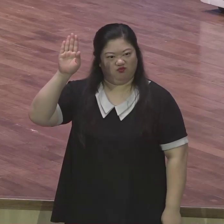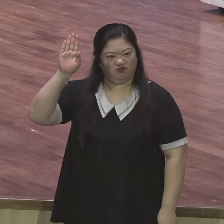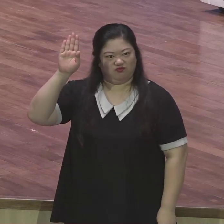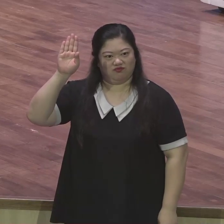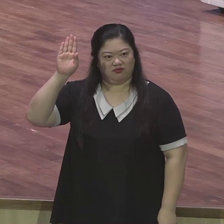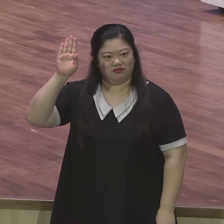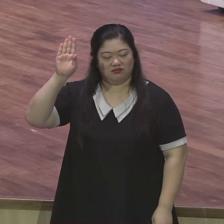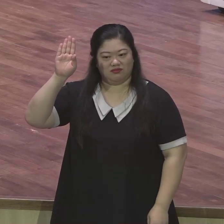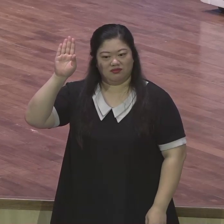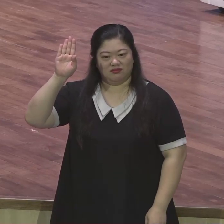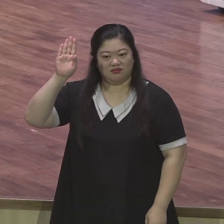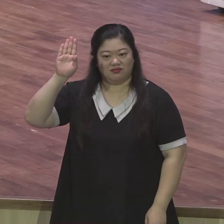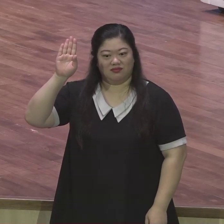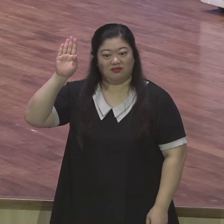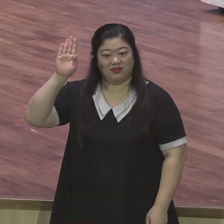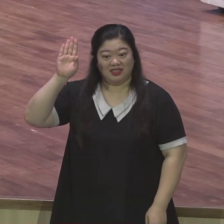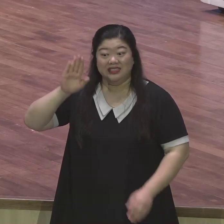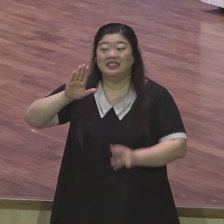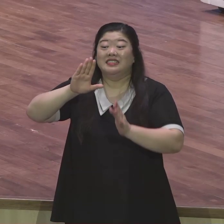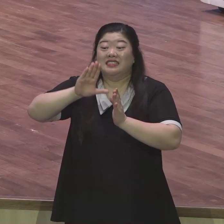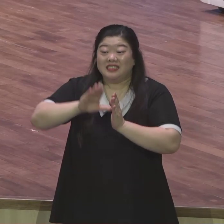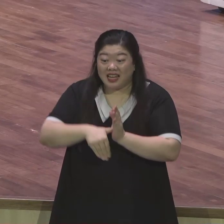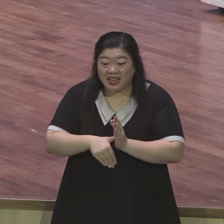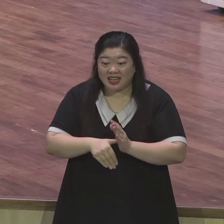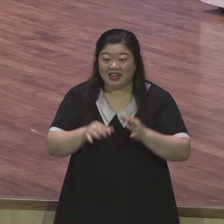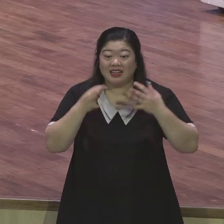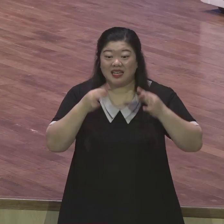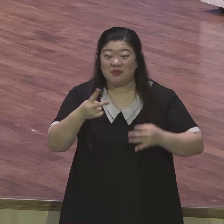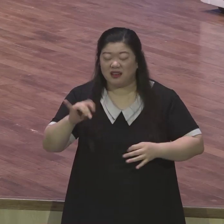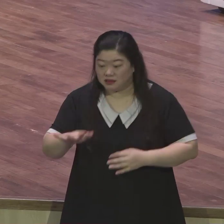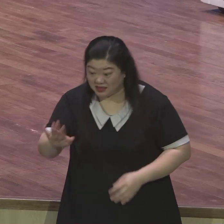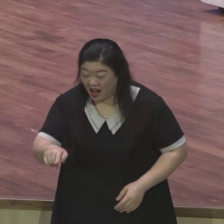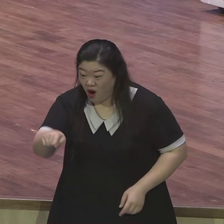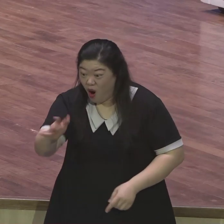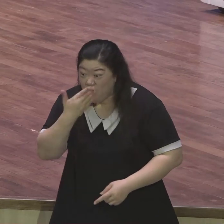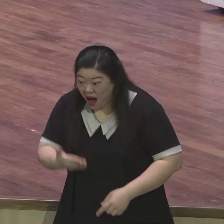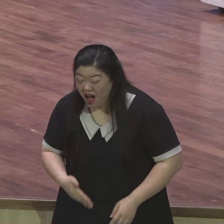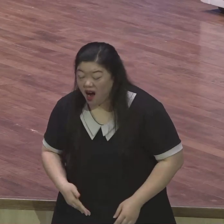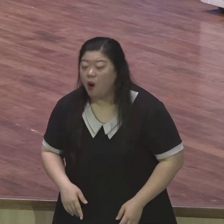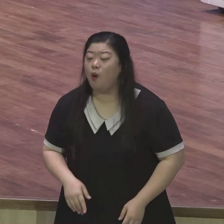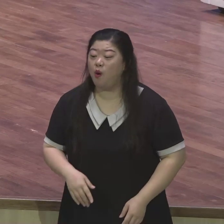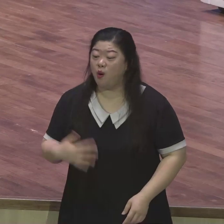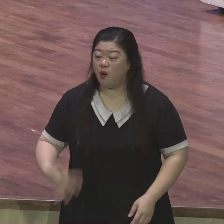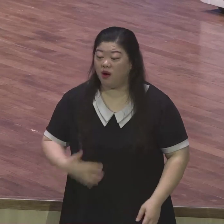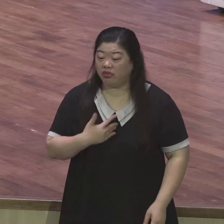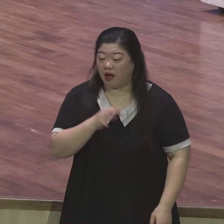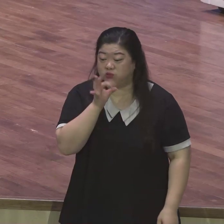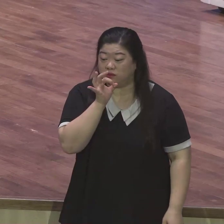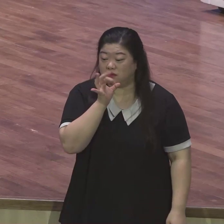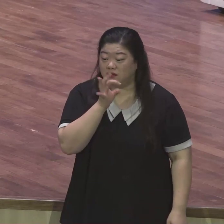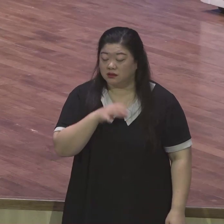그런데 갑자기 김대은 목사님이 나는 절대 못해! 이러시더라고요 너무 깜짝 놀랐어요 이게 뭐지?